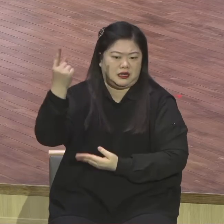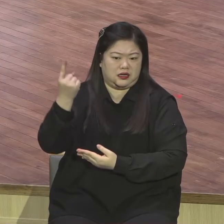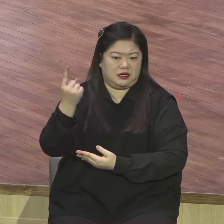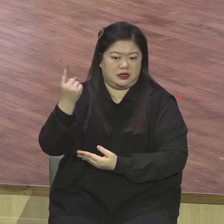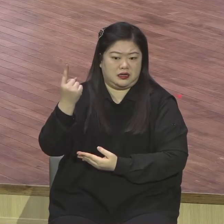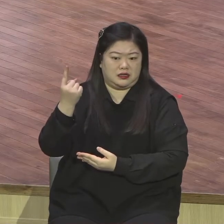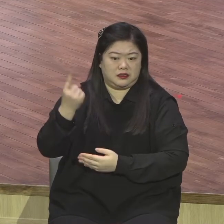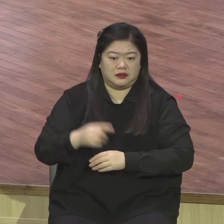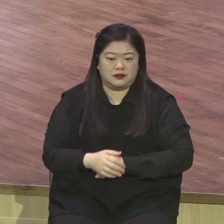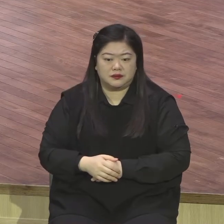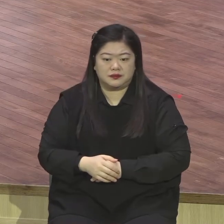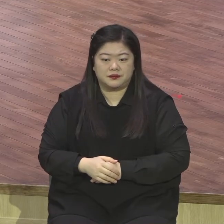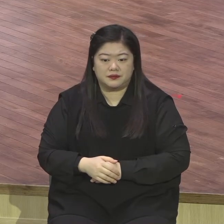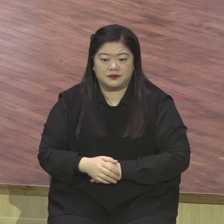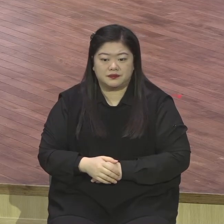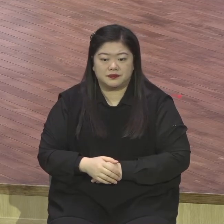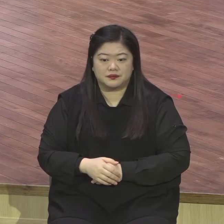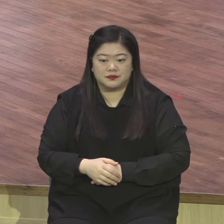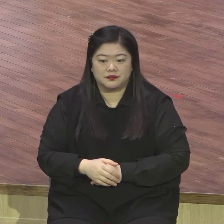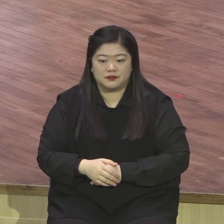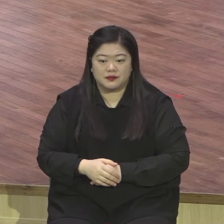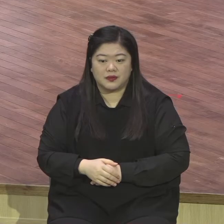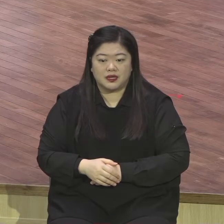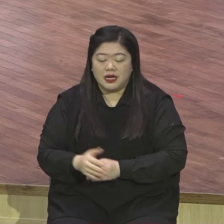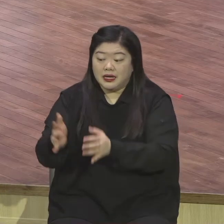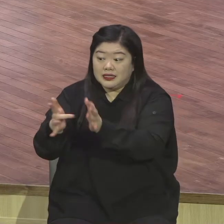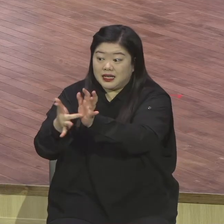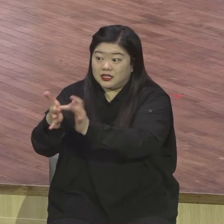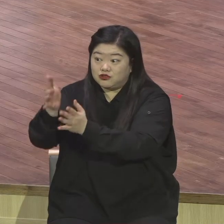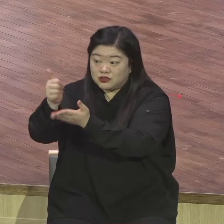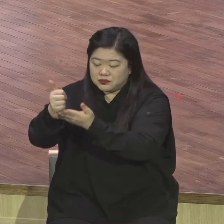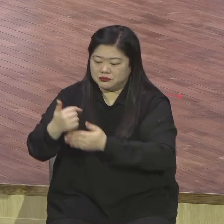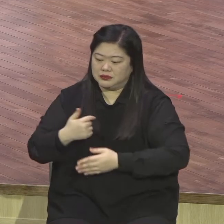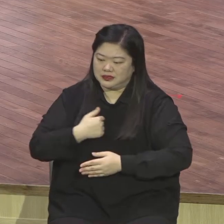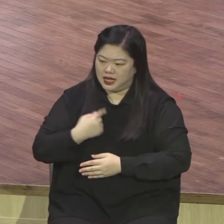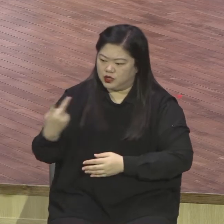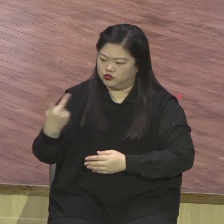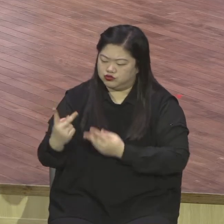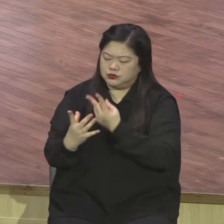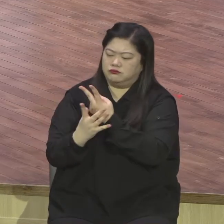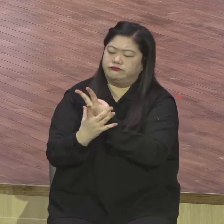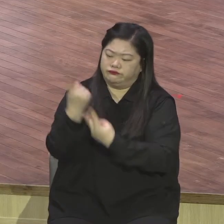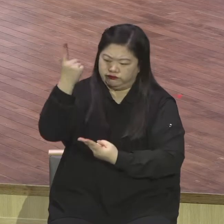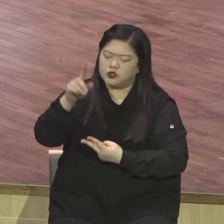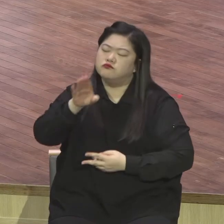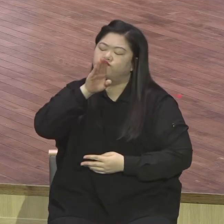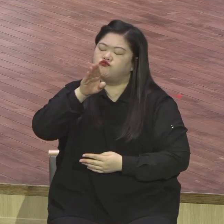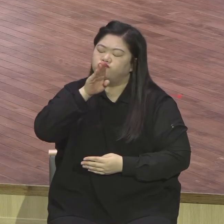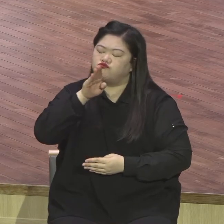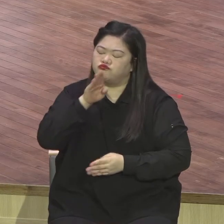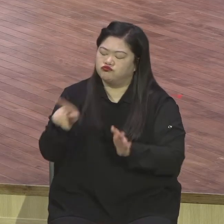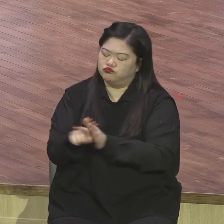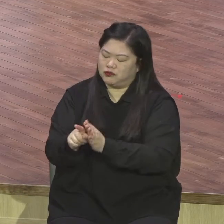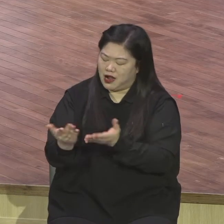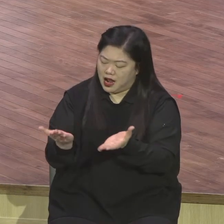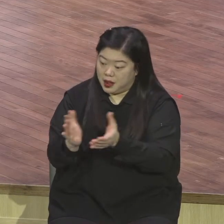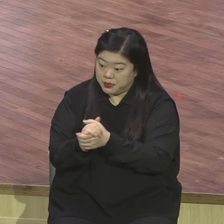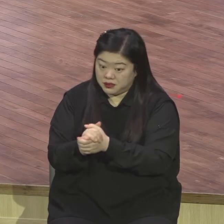사실은 그래서 이거 아는 사람은요 기도할 것도 없어요. 다 알고 계시는데 함께 늘 계시는데 무시로